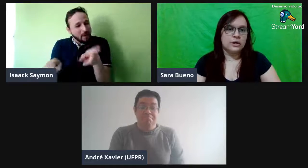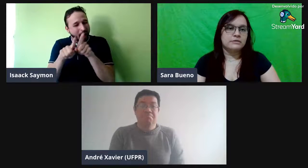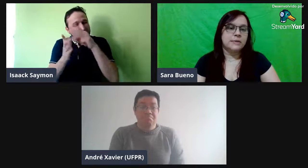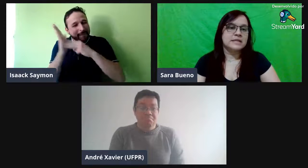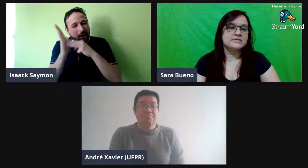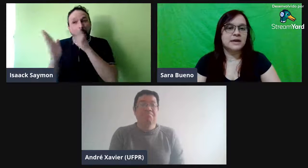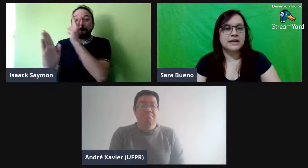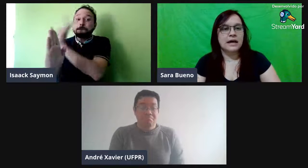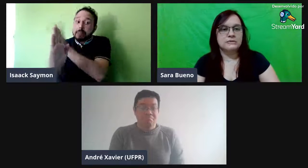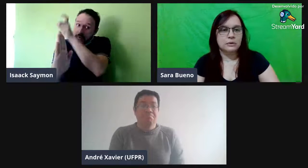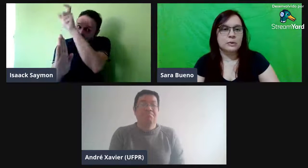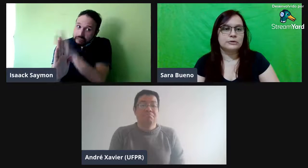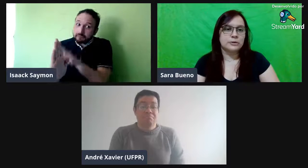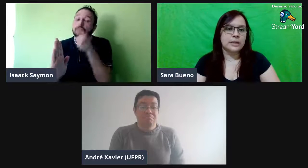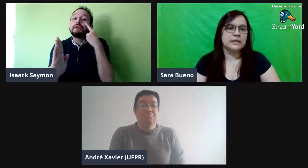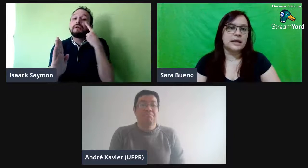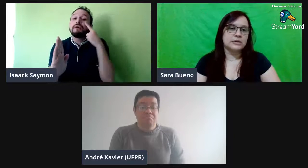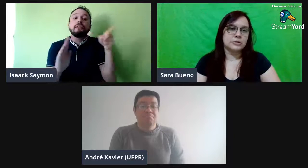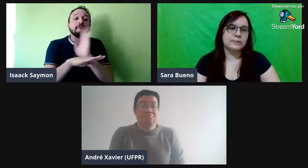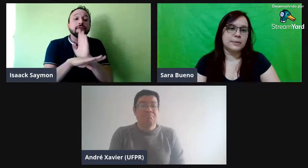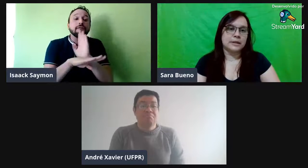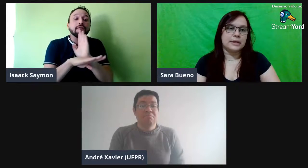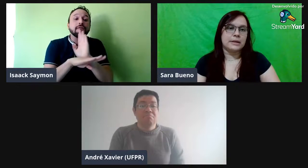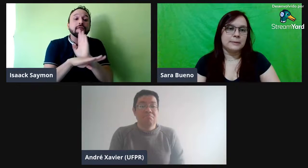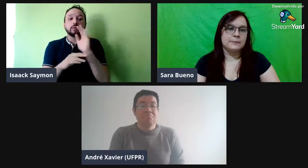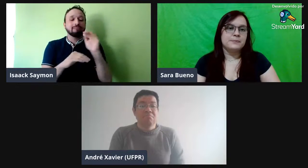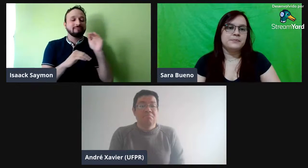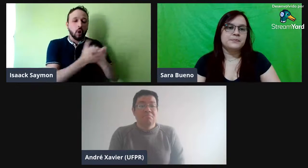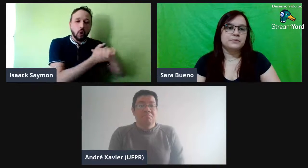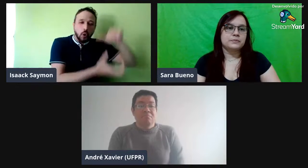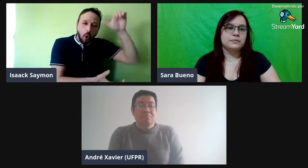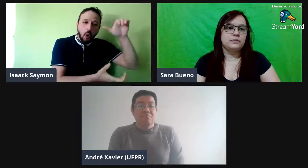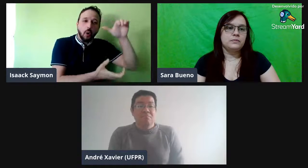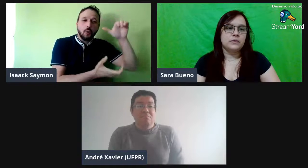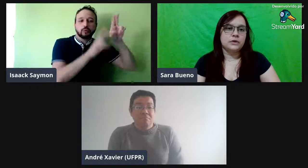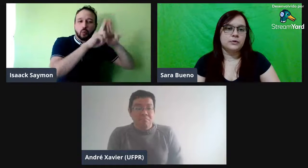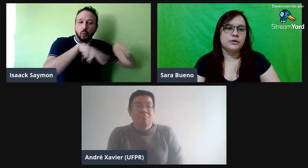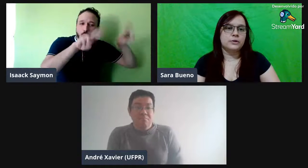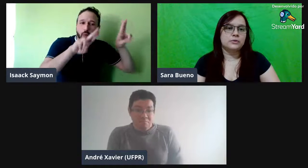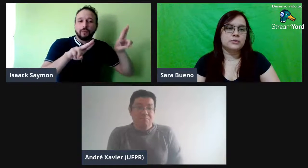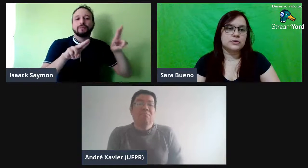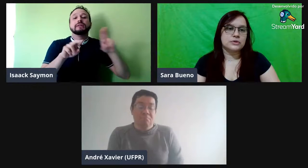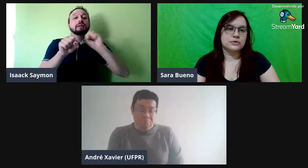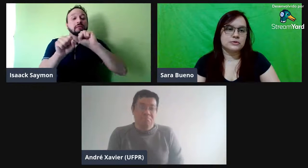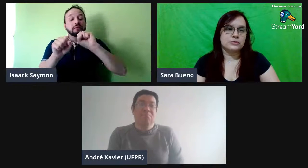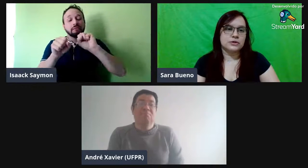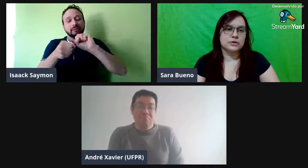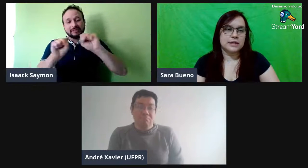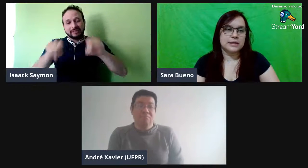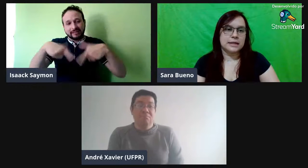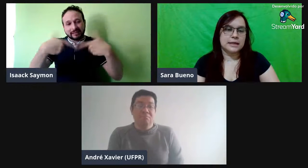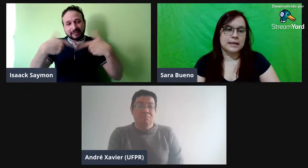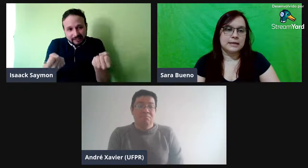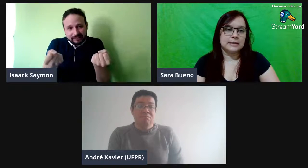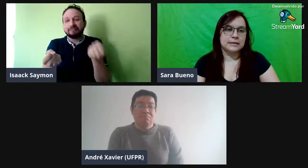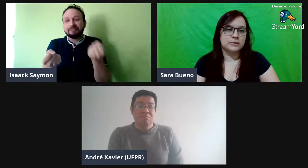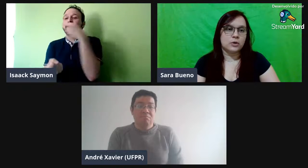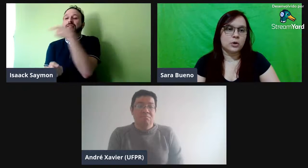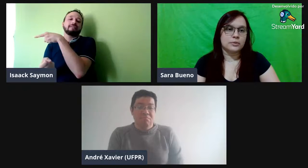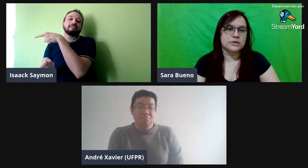mas variava com a informalidade também, né. Eu vi alguns vídeos ali do Corpus